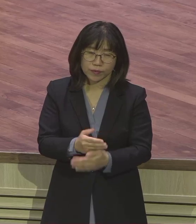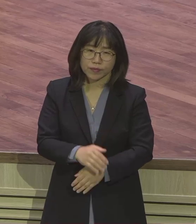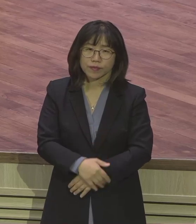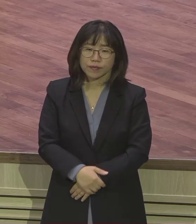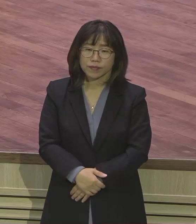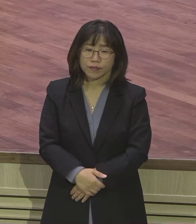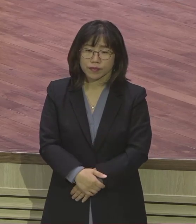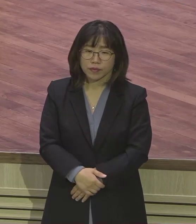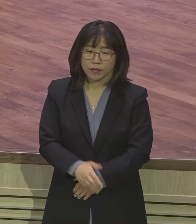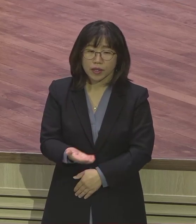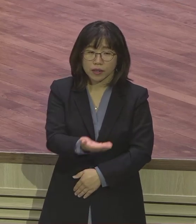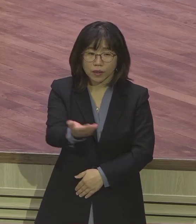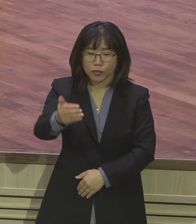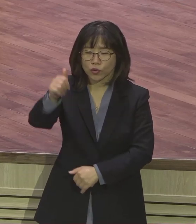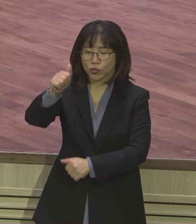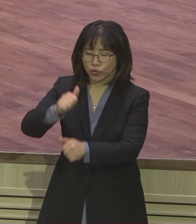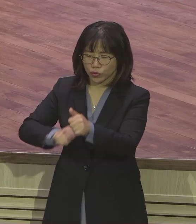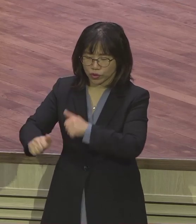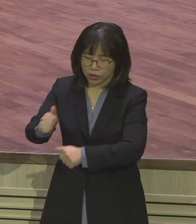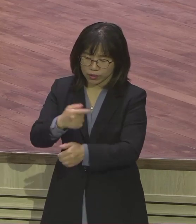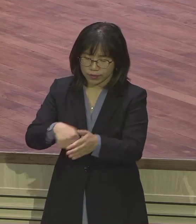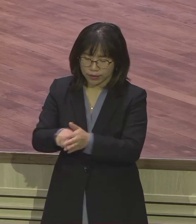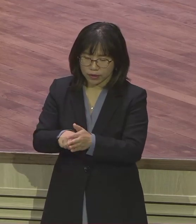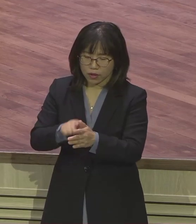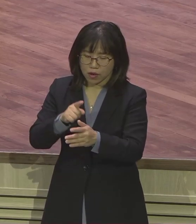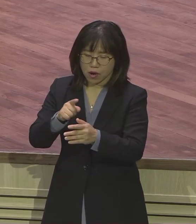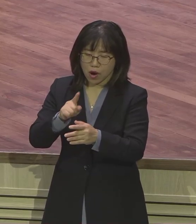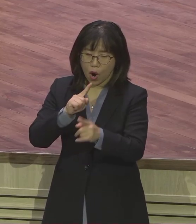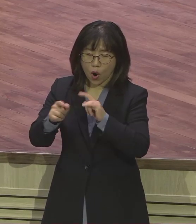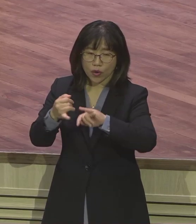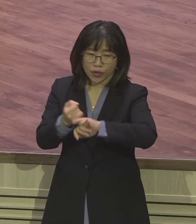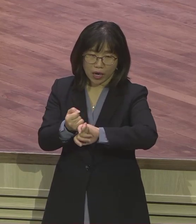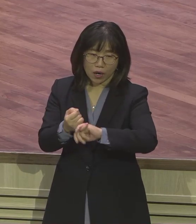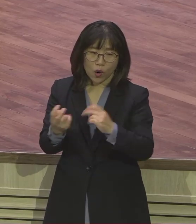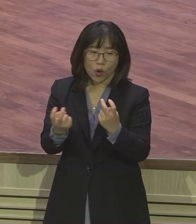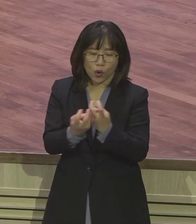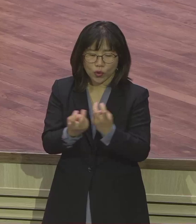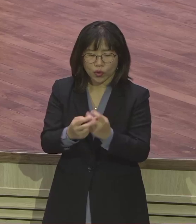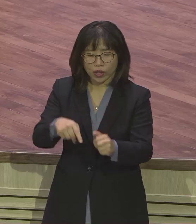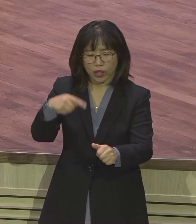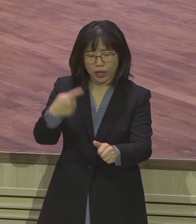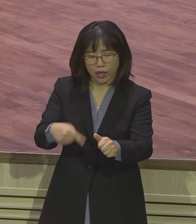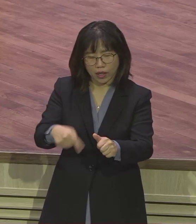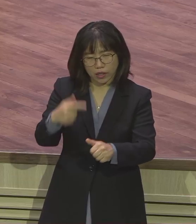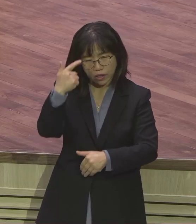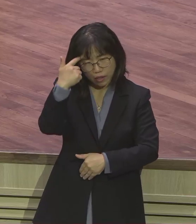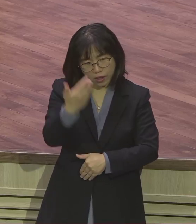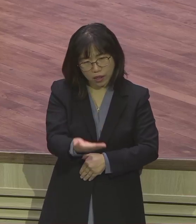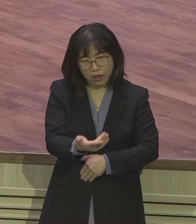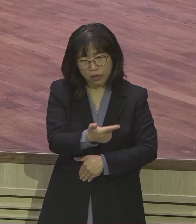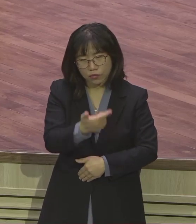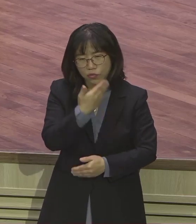후대인 이 렘넨테께 어떻게 은약을 심어주느냐 굉장히 중요해요. 여러분, 자녀들에게